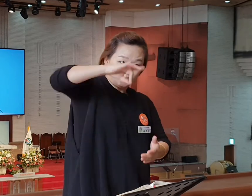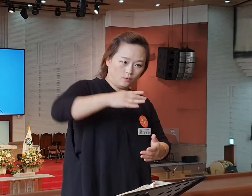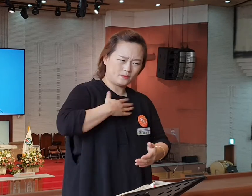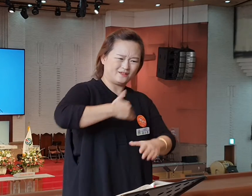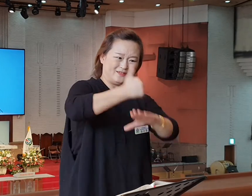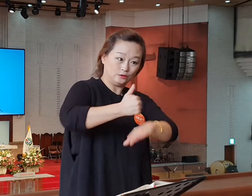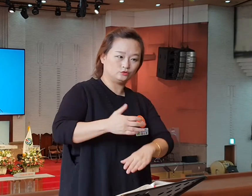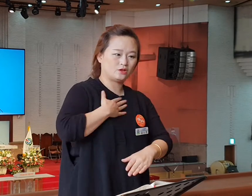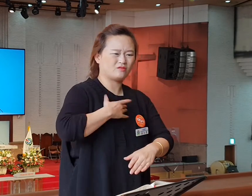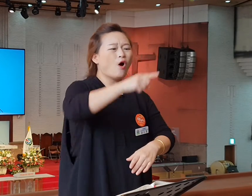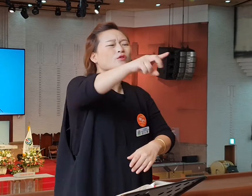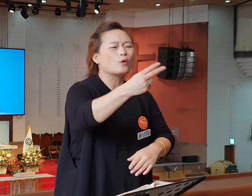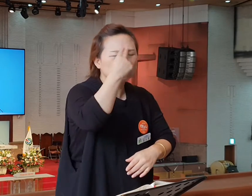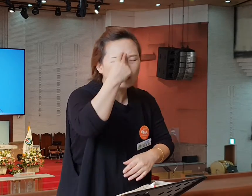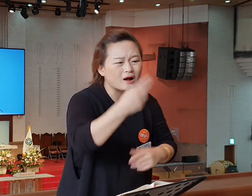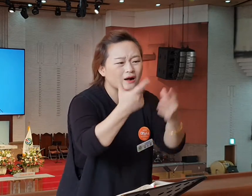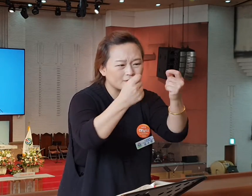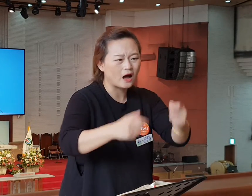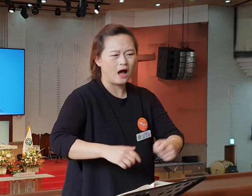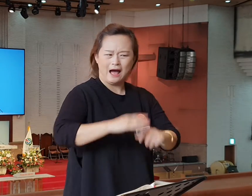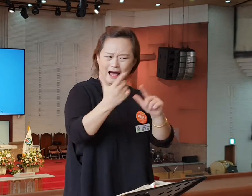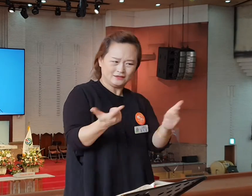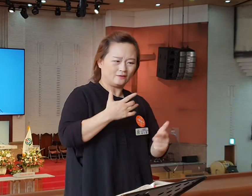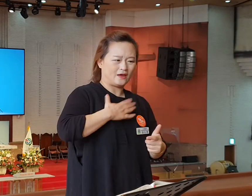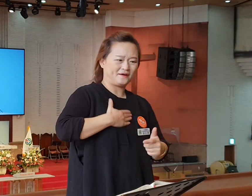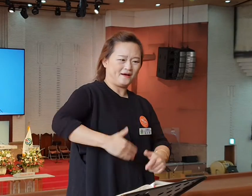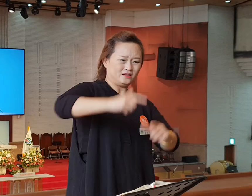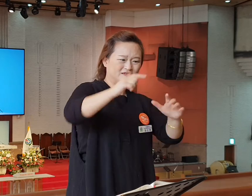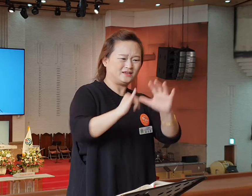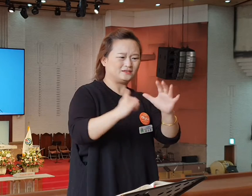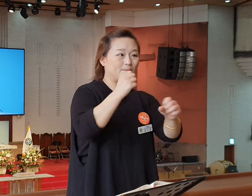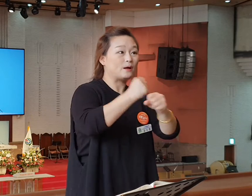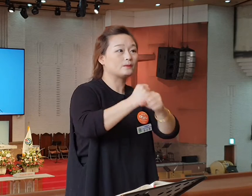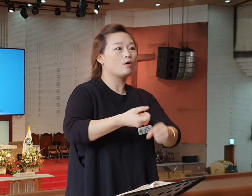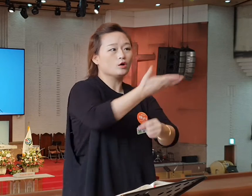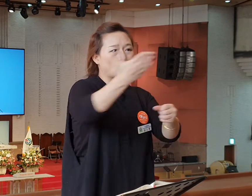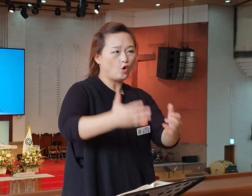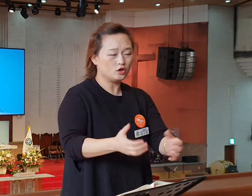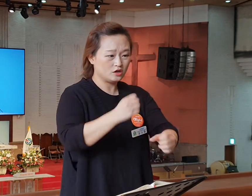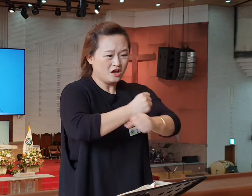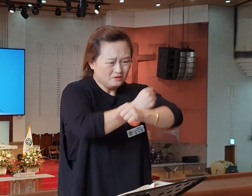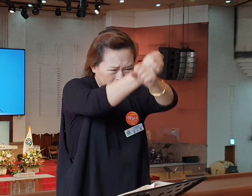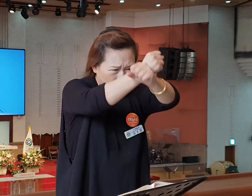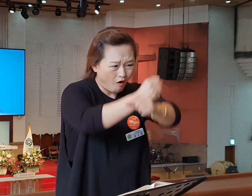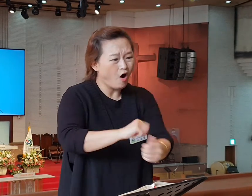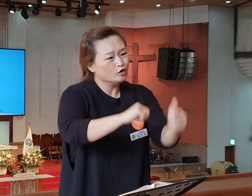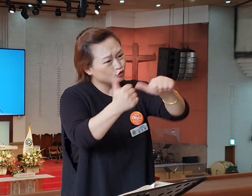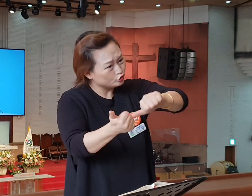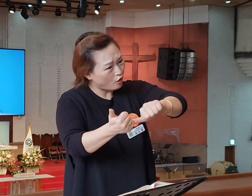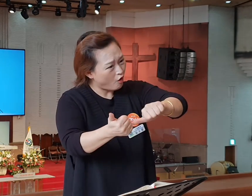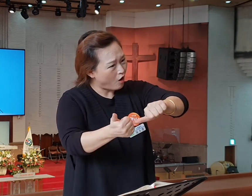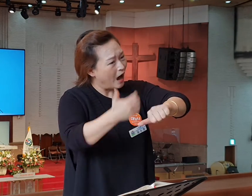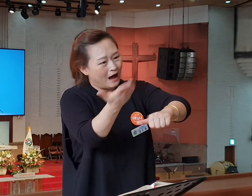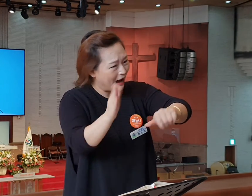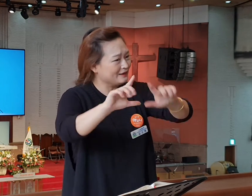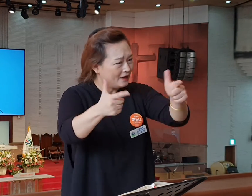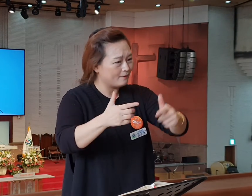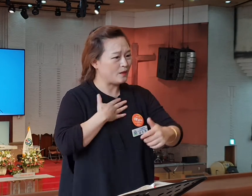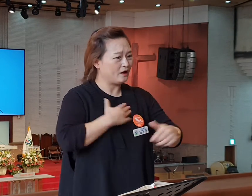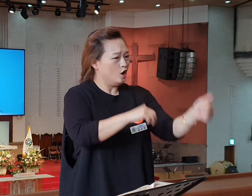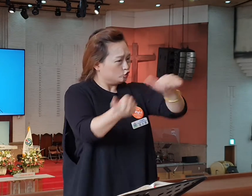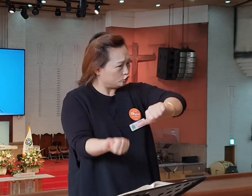궁핍한 것 같이 아직 내가 세상의 주인이고 내가 세상을 만들었고 너희들 옥에 잡혀가고 너희들 죽겠지만 내가 죽었다가